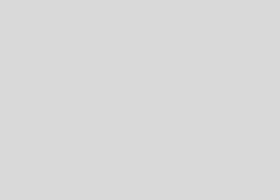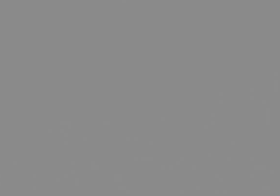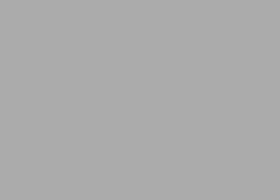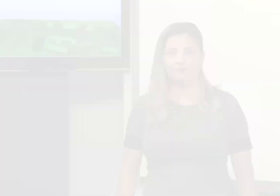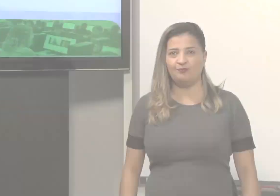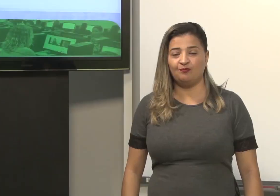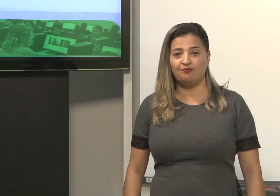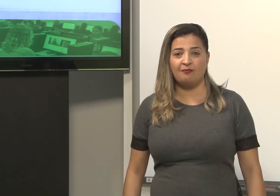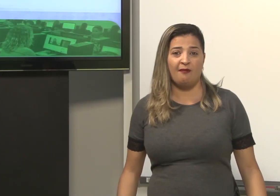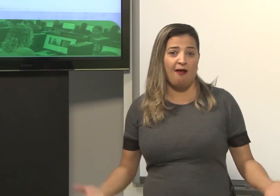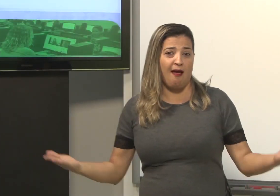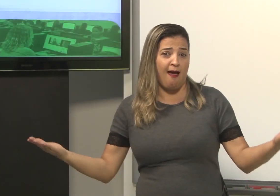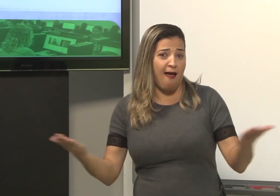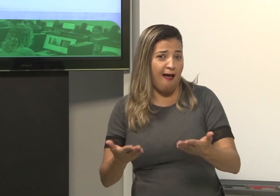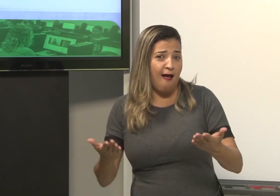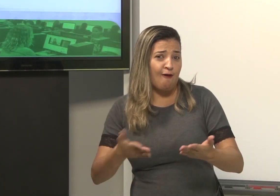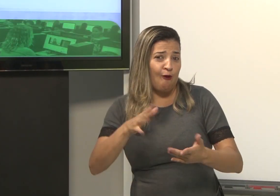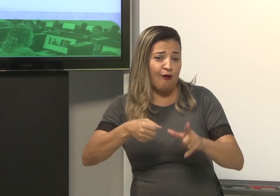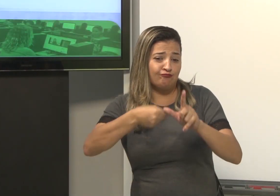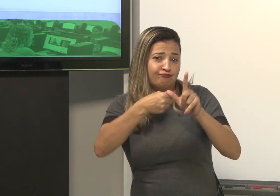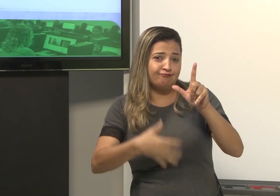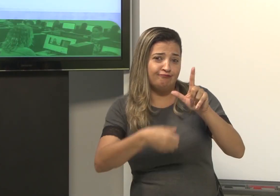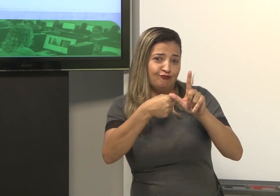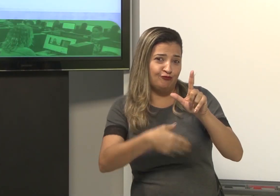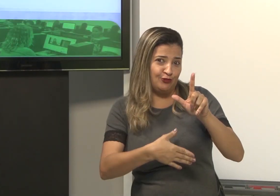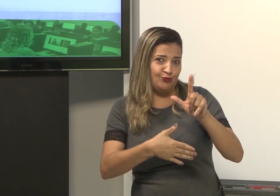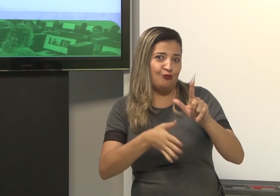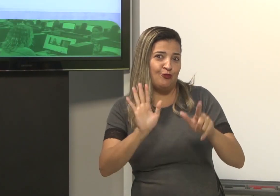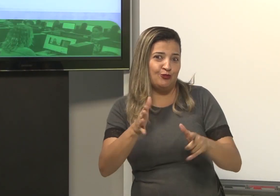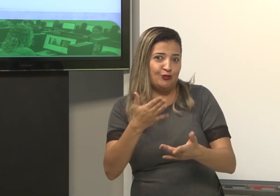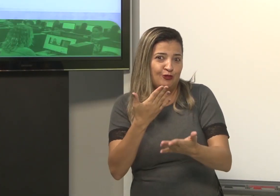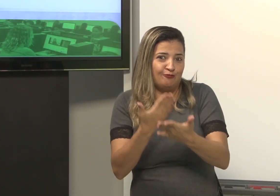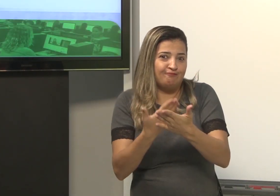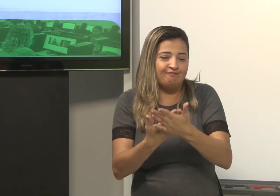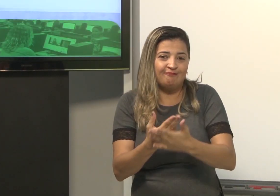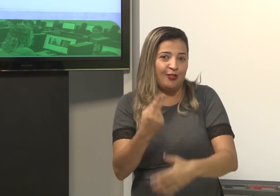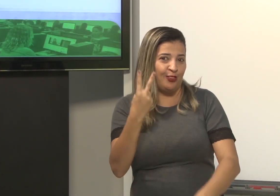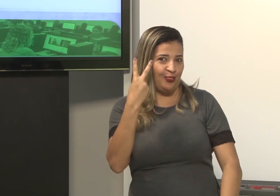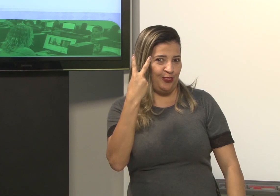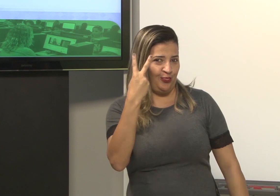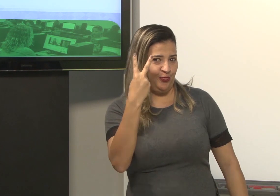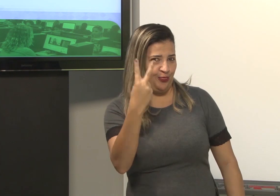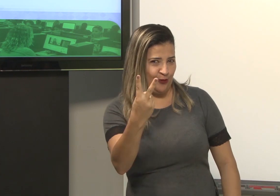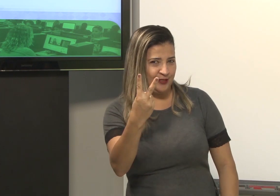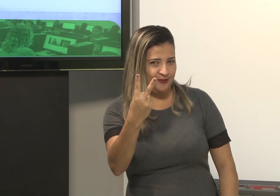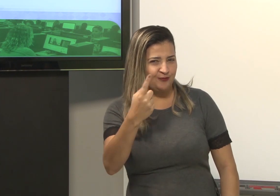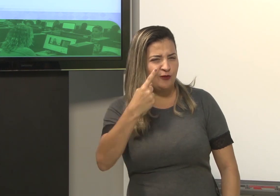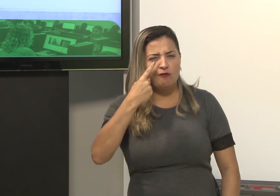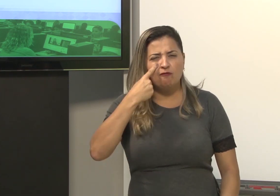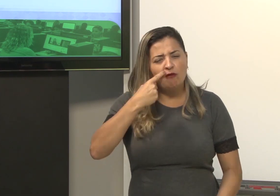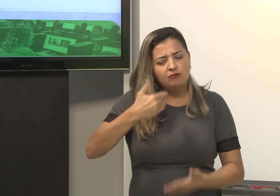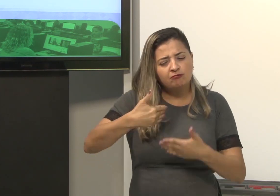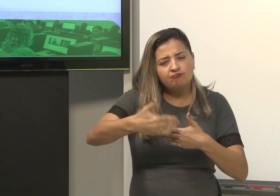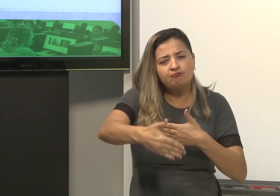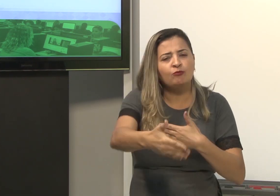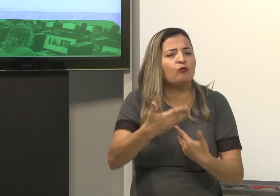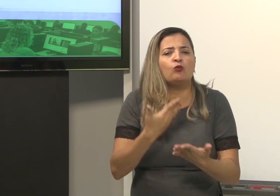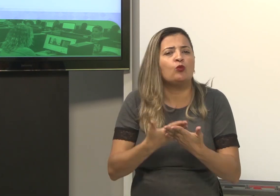Agora nós vamos iniciar nossa videoaula, a aula 2. Então nós vamos começar com